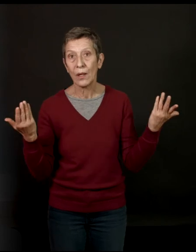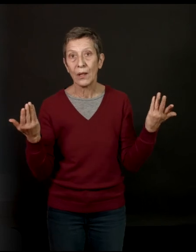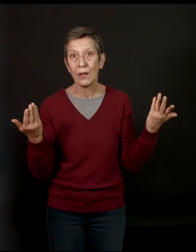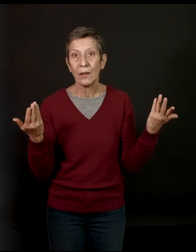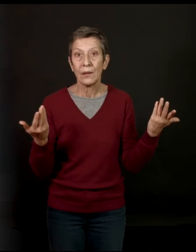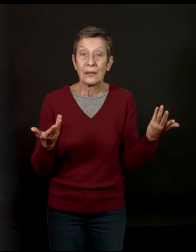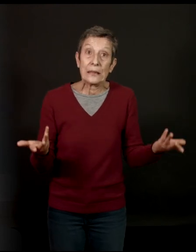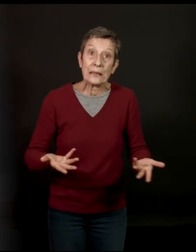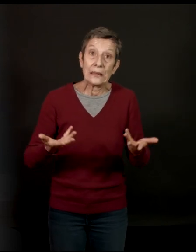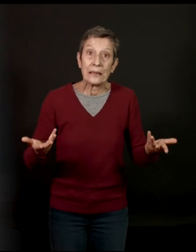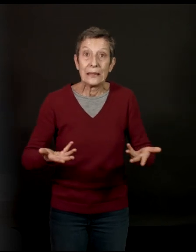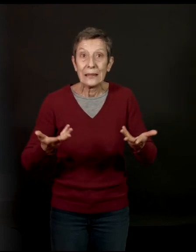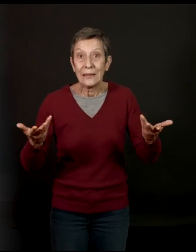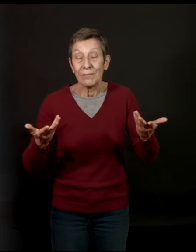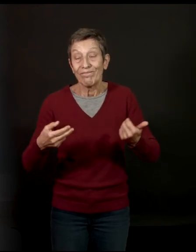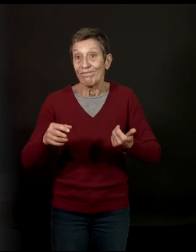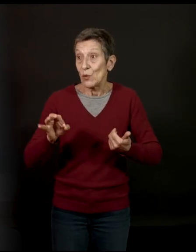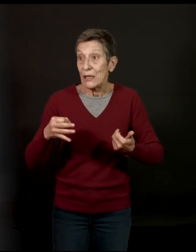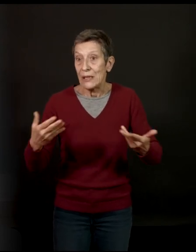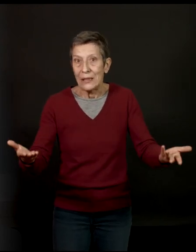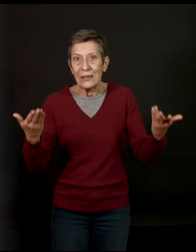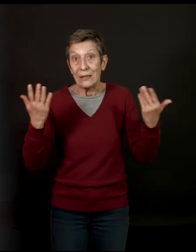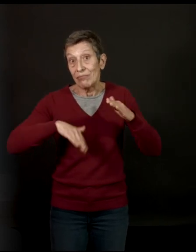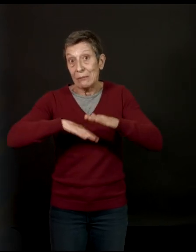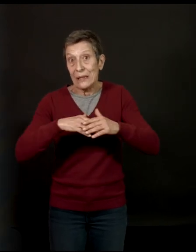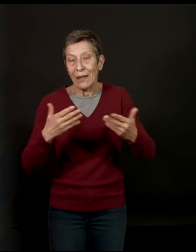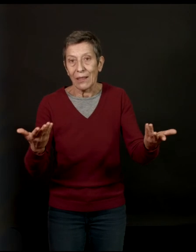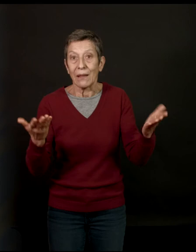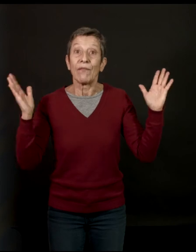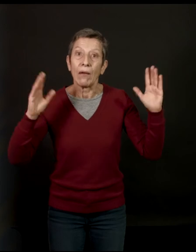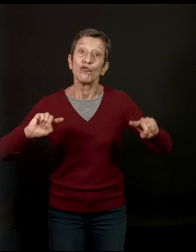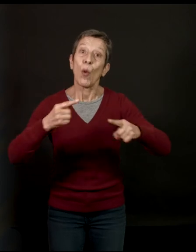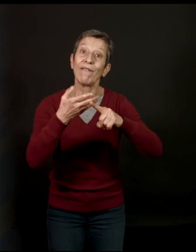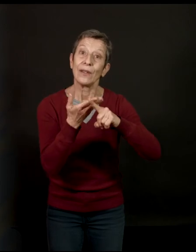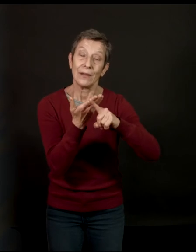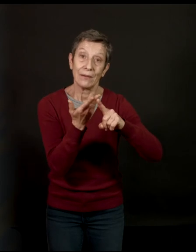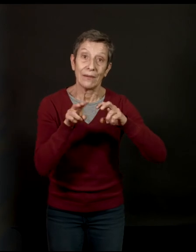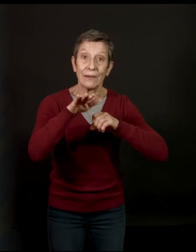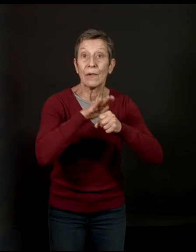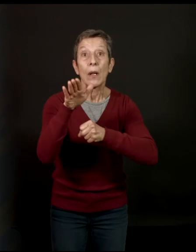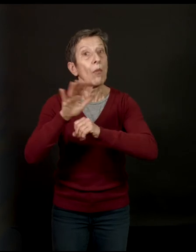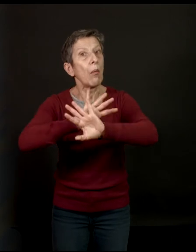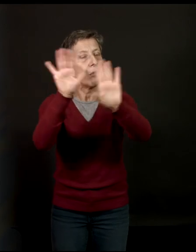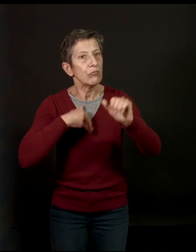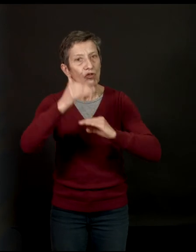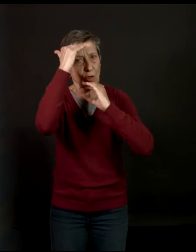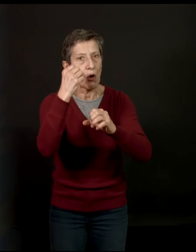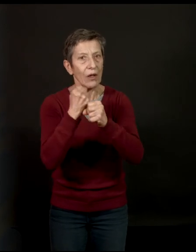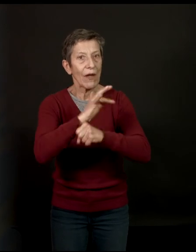Donc, c'est un peu la limite, en tout cas géographique. Alors, j'adore ça